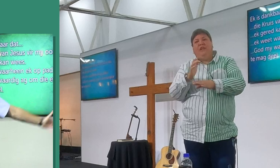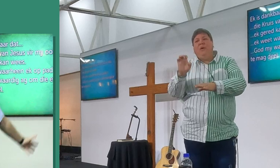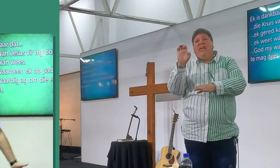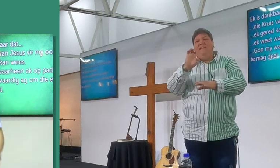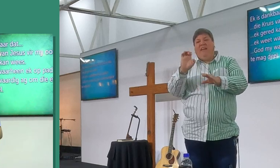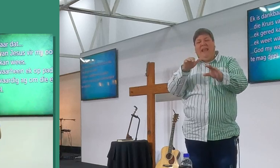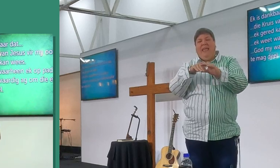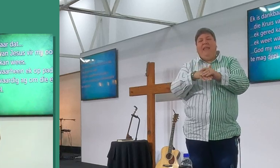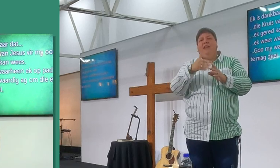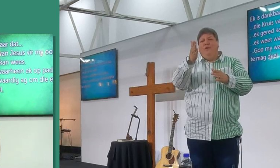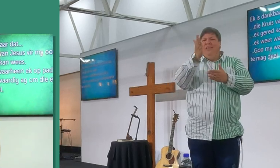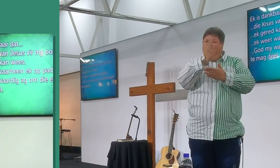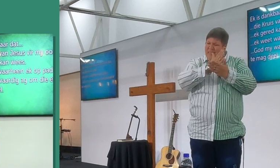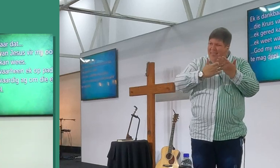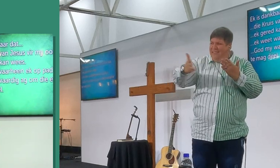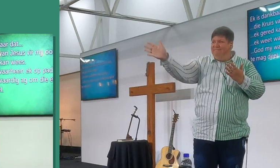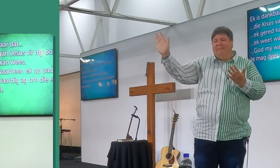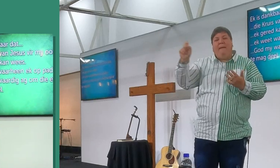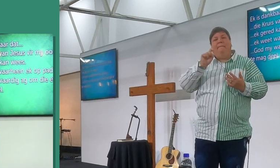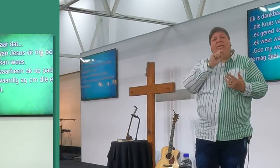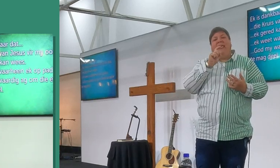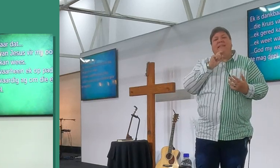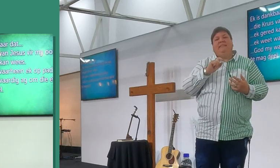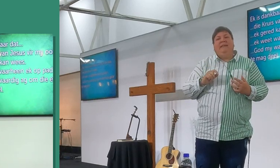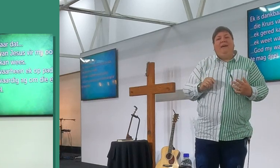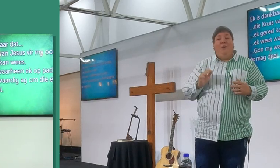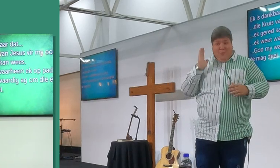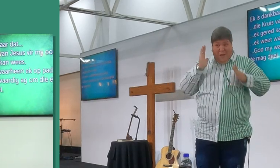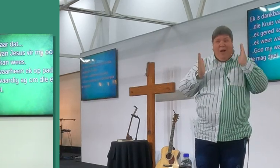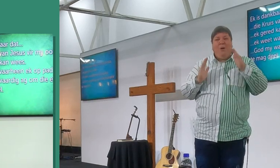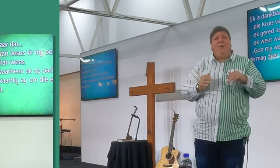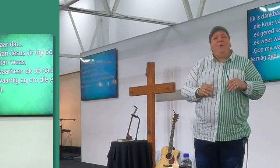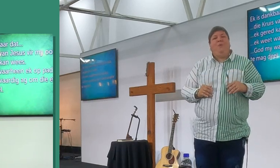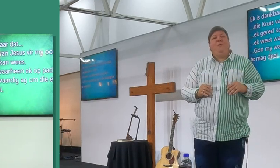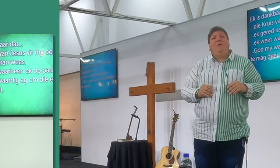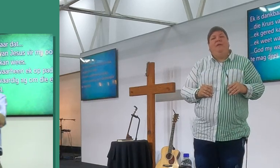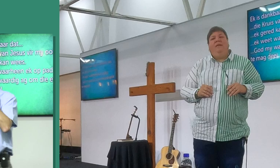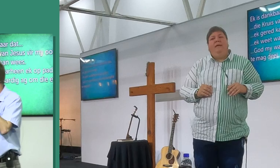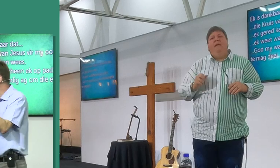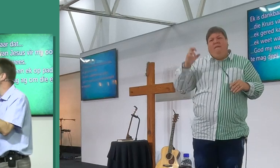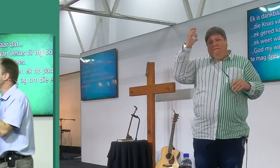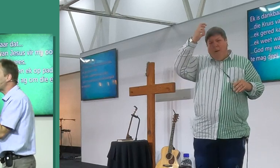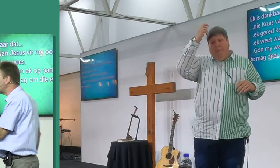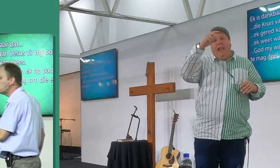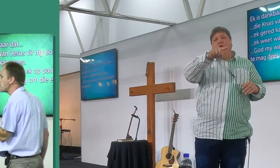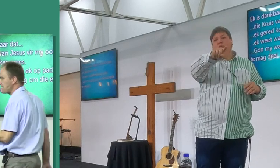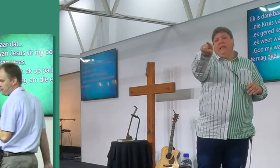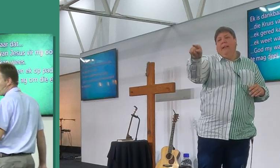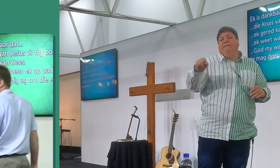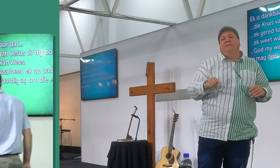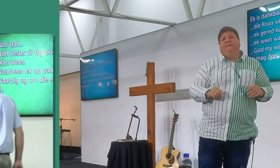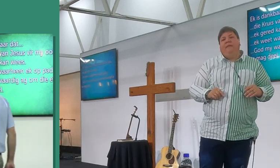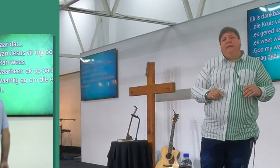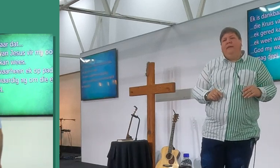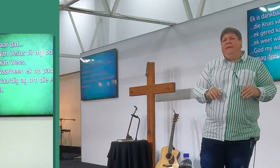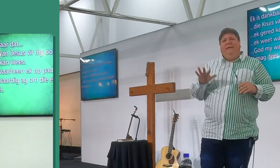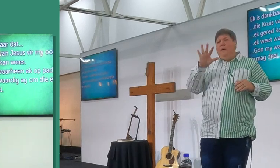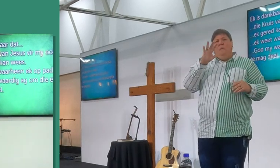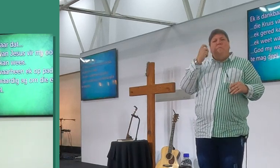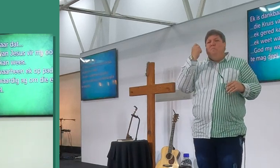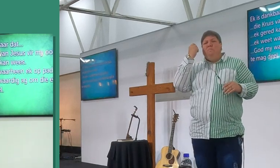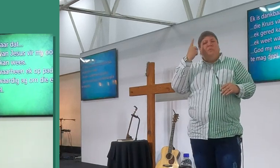toe, deel het met die mense, dis wauw, dis wauw, verbeel jyself, nie, want ek denk nie ons besef hoe wauw het is nie,